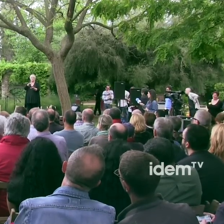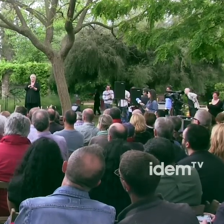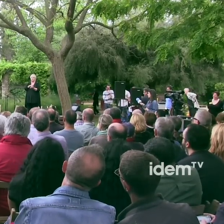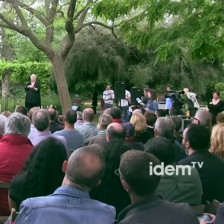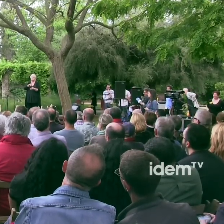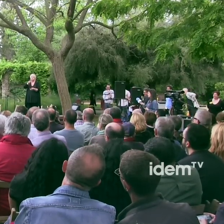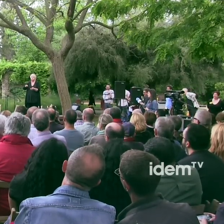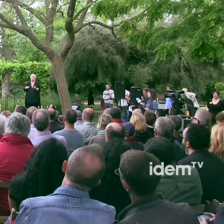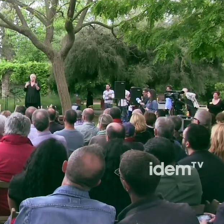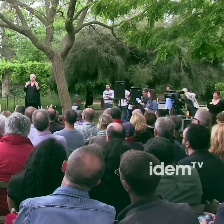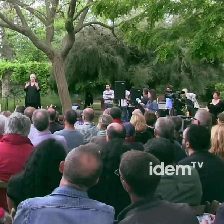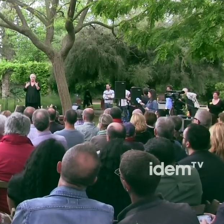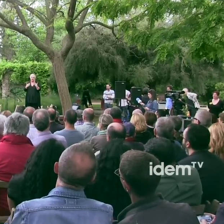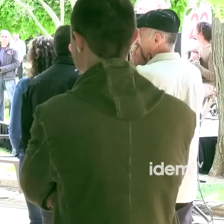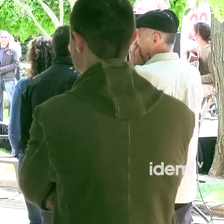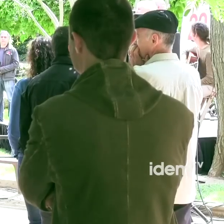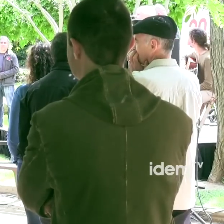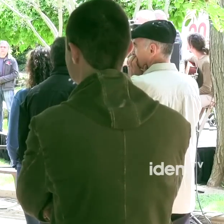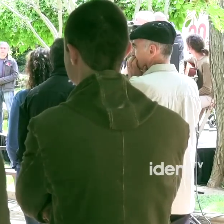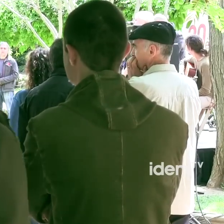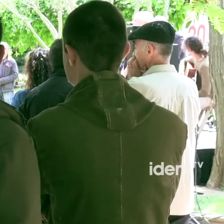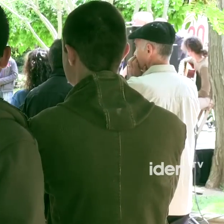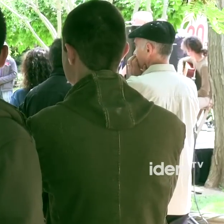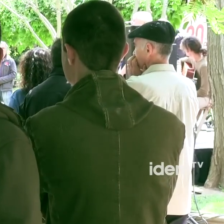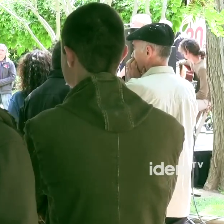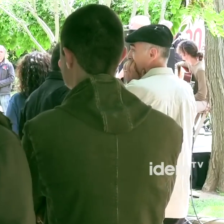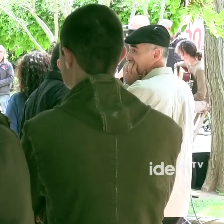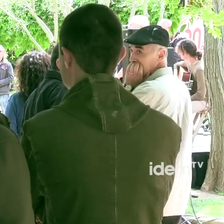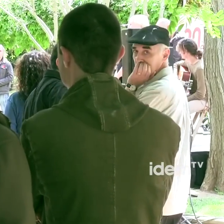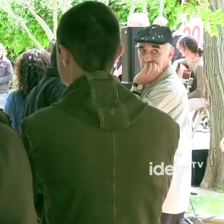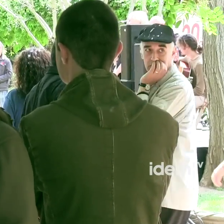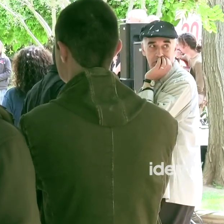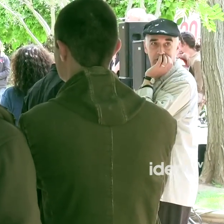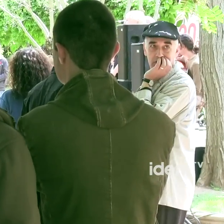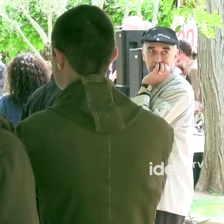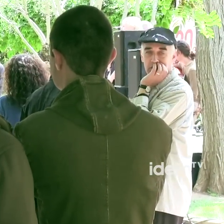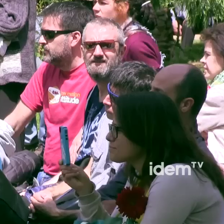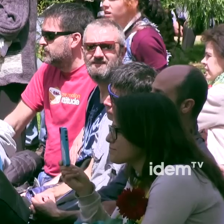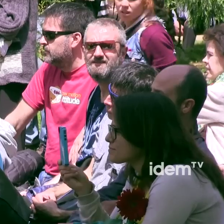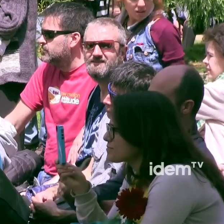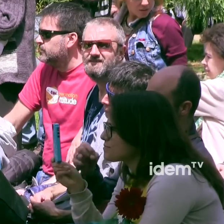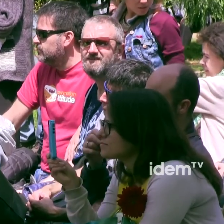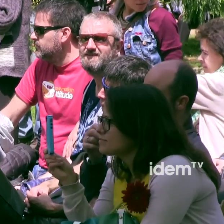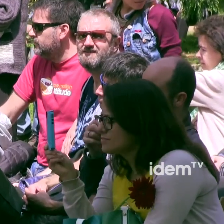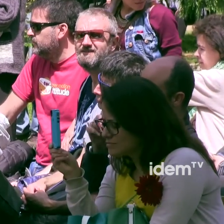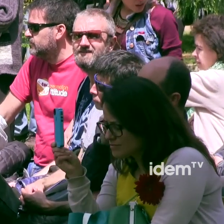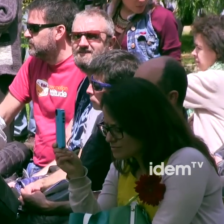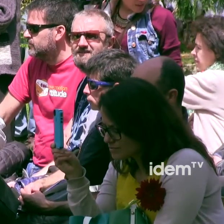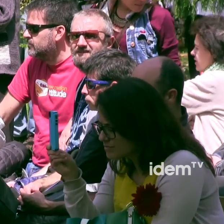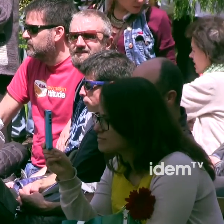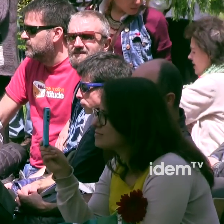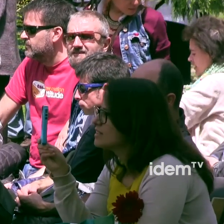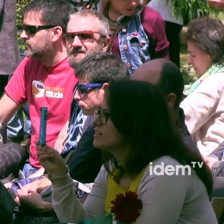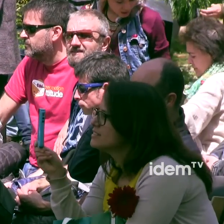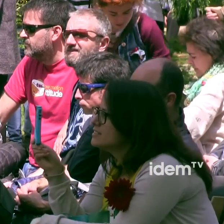a tots gràcies per haver-nos fet costat al llarg de tot aquest camí que ha estat ple d'adversitats però també d'afectes i de satisfaccions